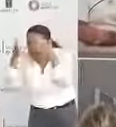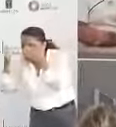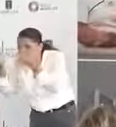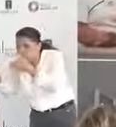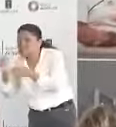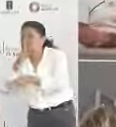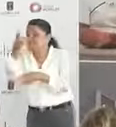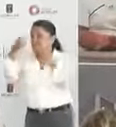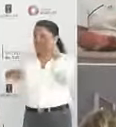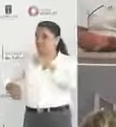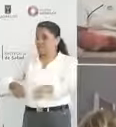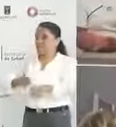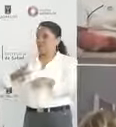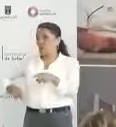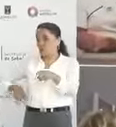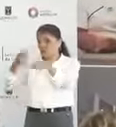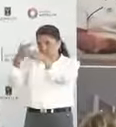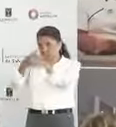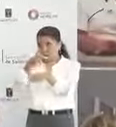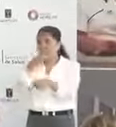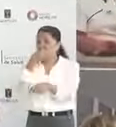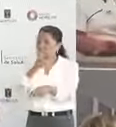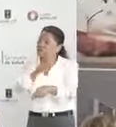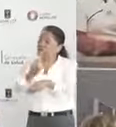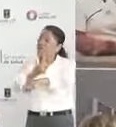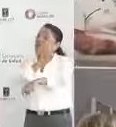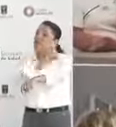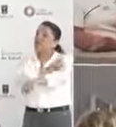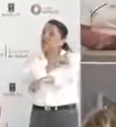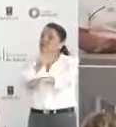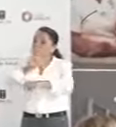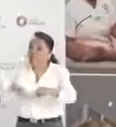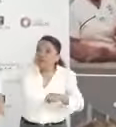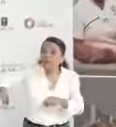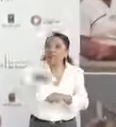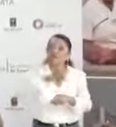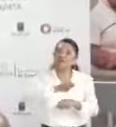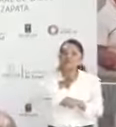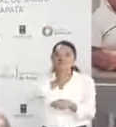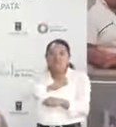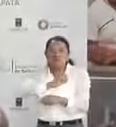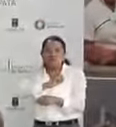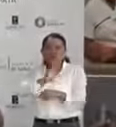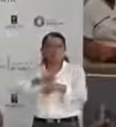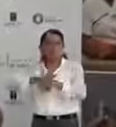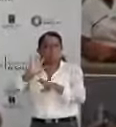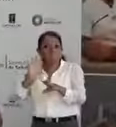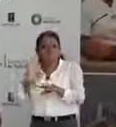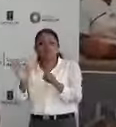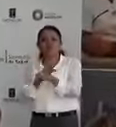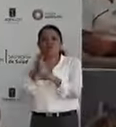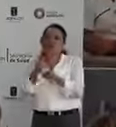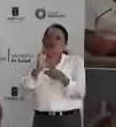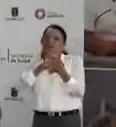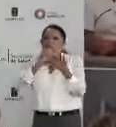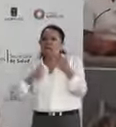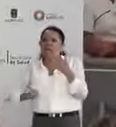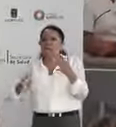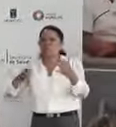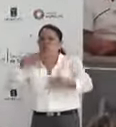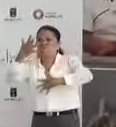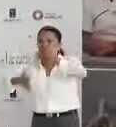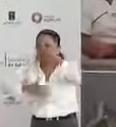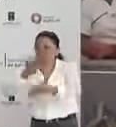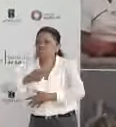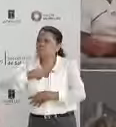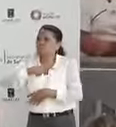también de que la salud tendría que abarcarse desde una forma integral, porque la salud impacta también en otros indicadores, como por ejemplo la violencia, la